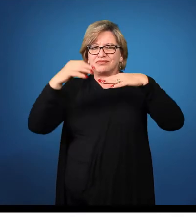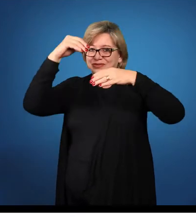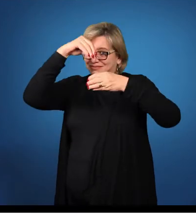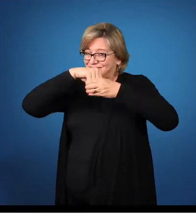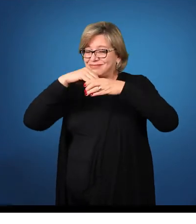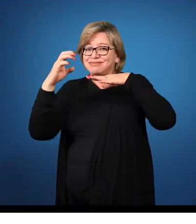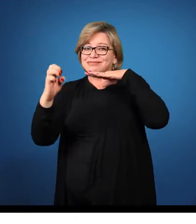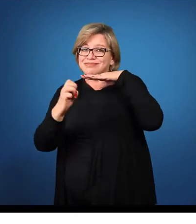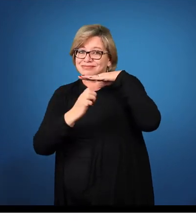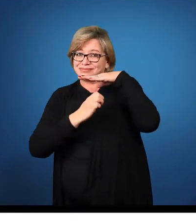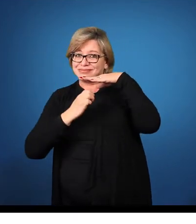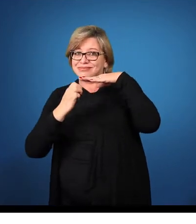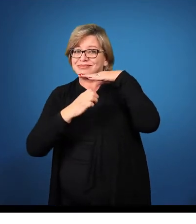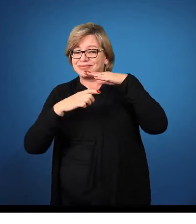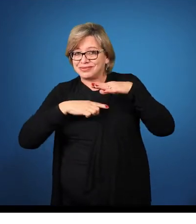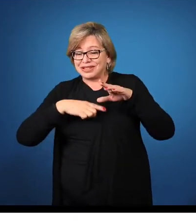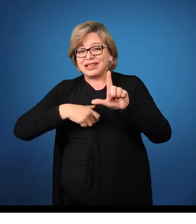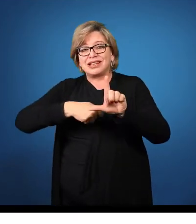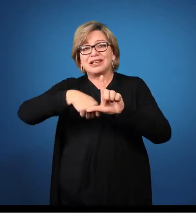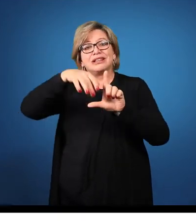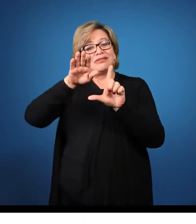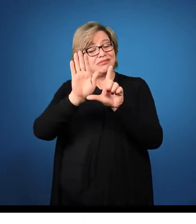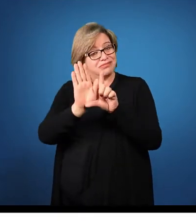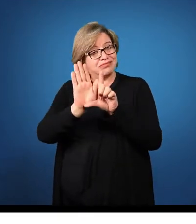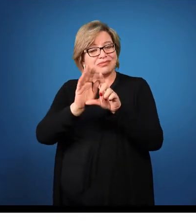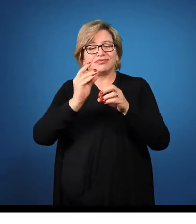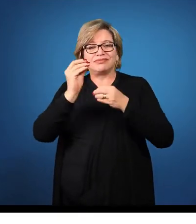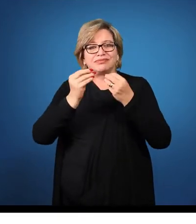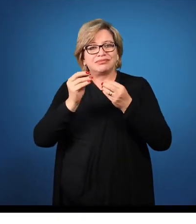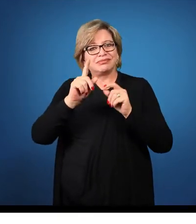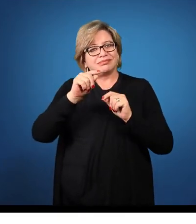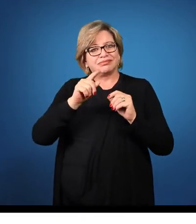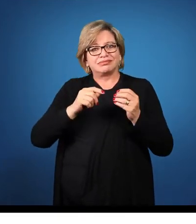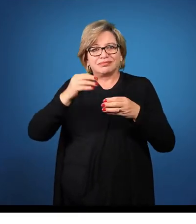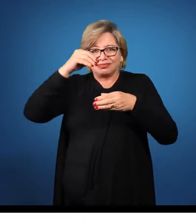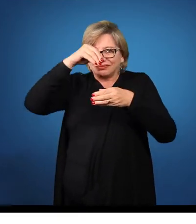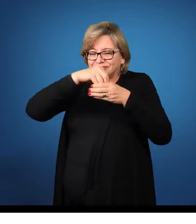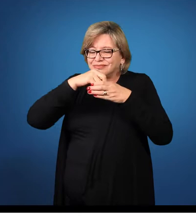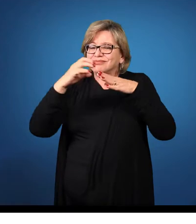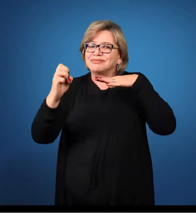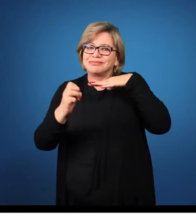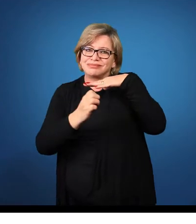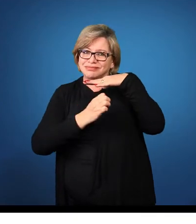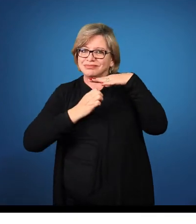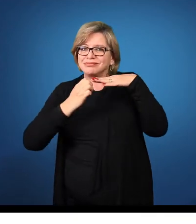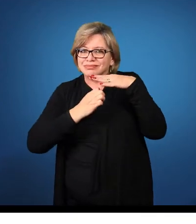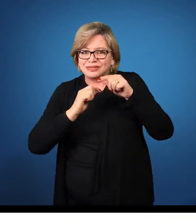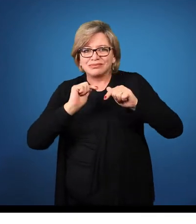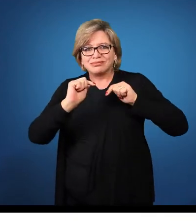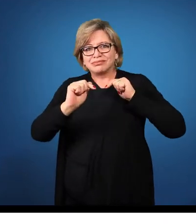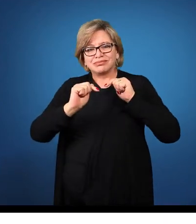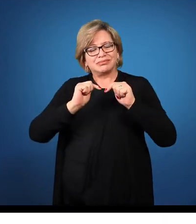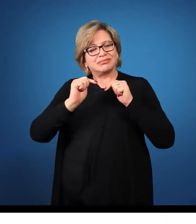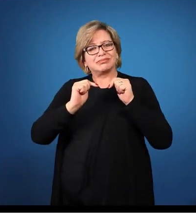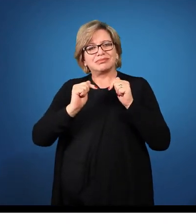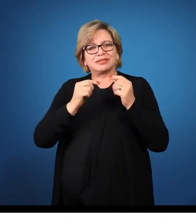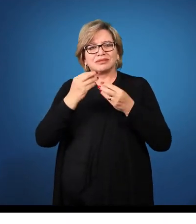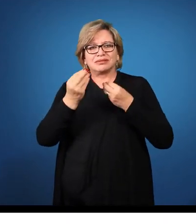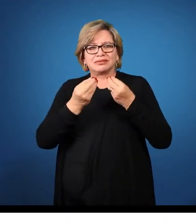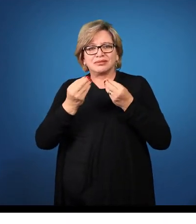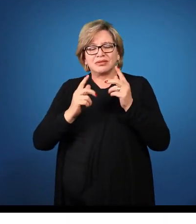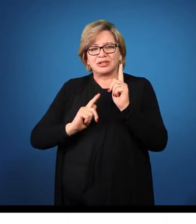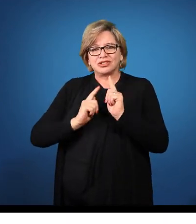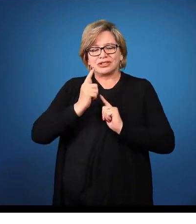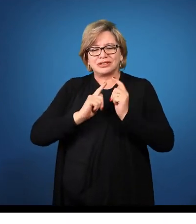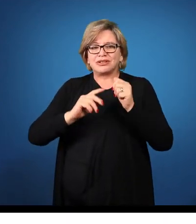nós temos também a logística empresarial. A logística empresarial dentro da empresa, ela trabalha também com a